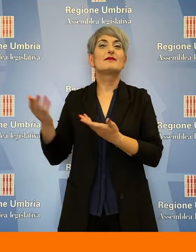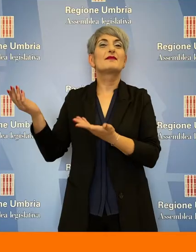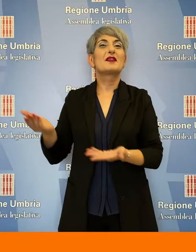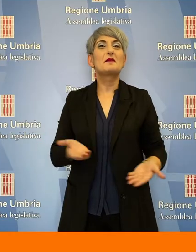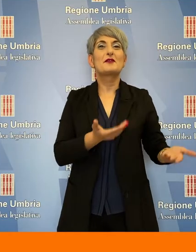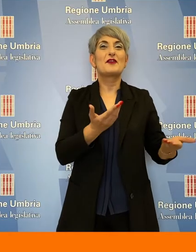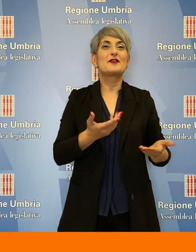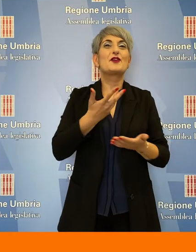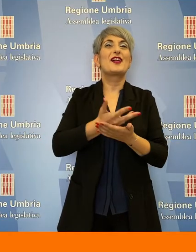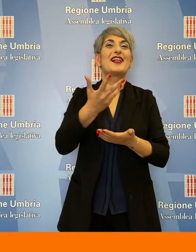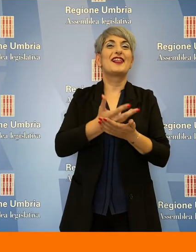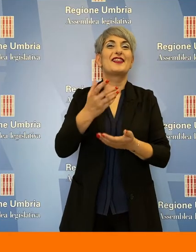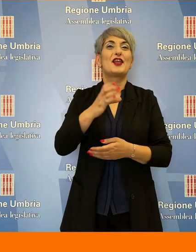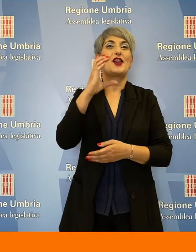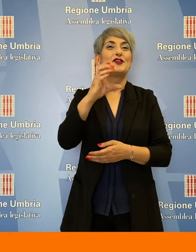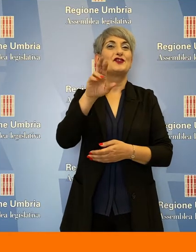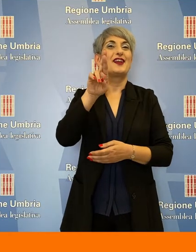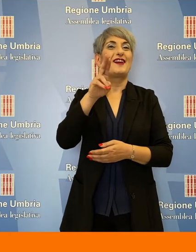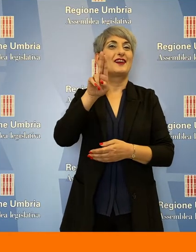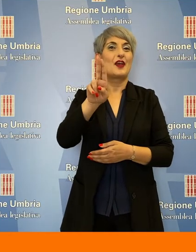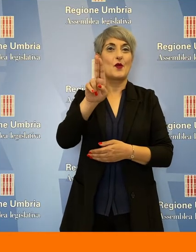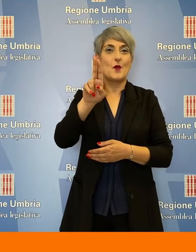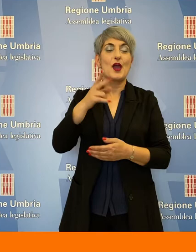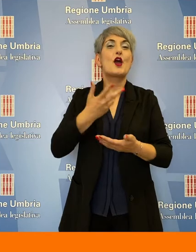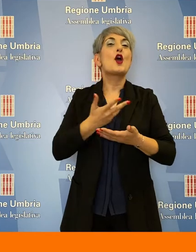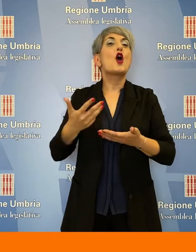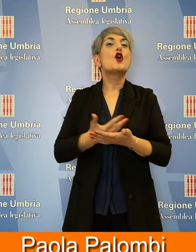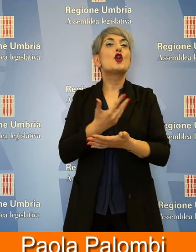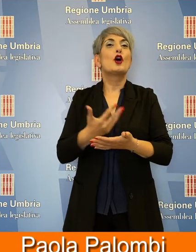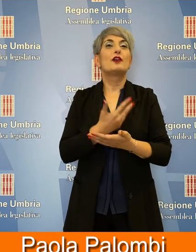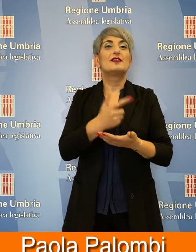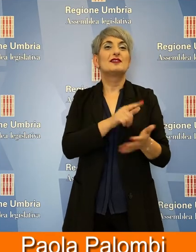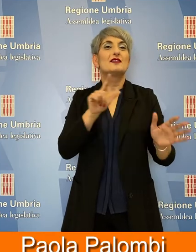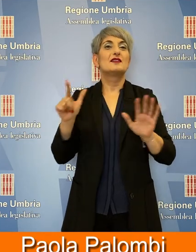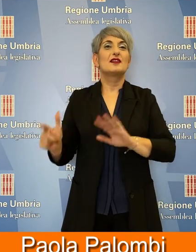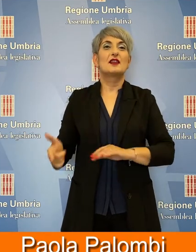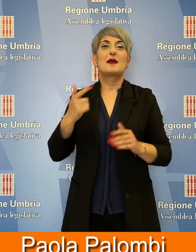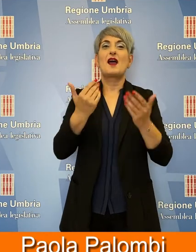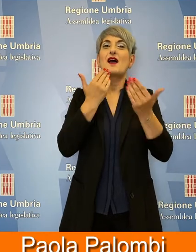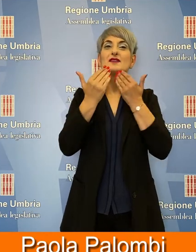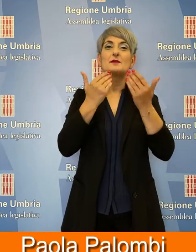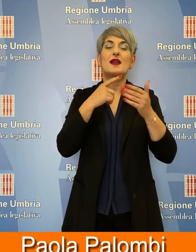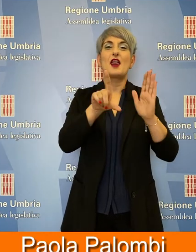Benvenuti a TeleCRU, il notiziario settimanale dell'Assemblea Legislativa dell'Umbria.